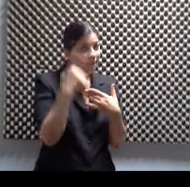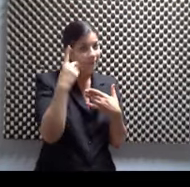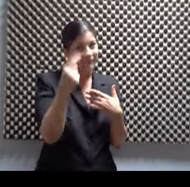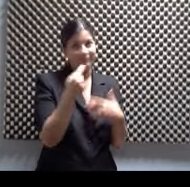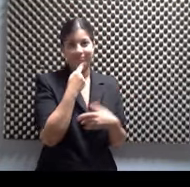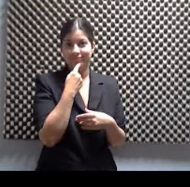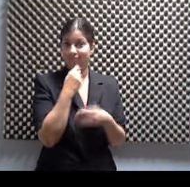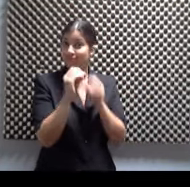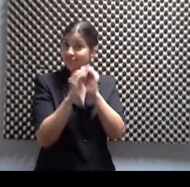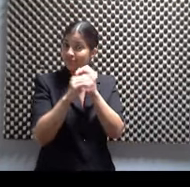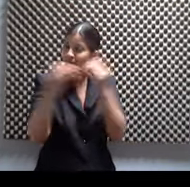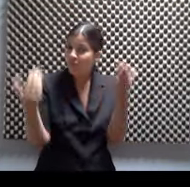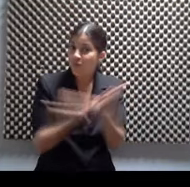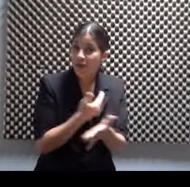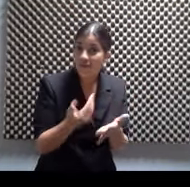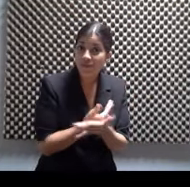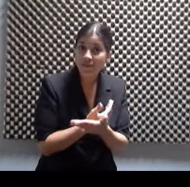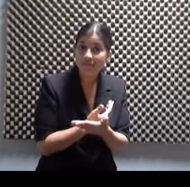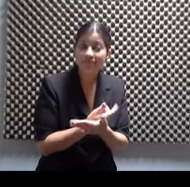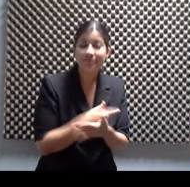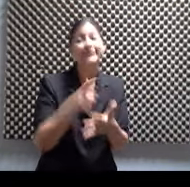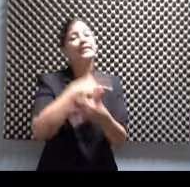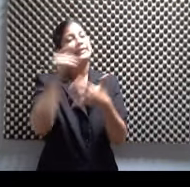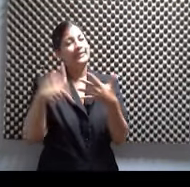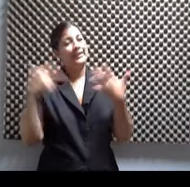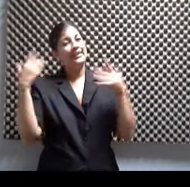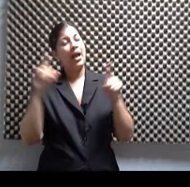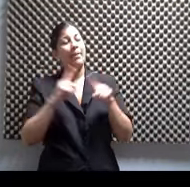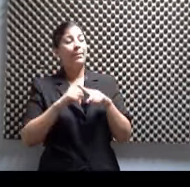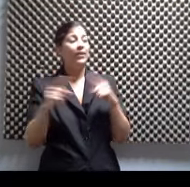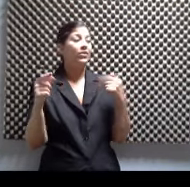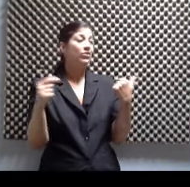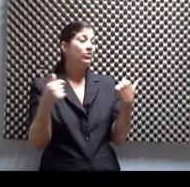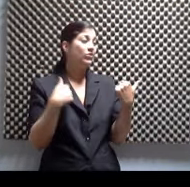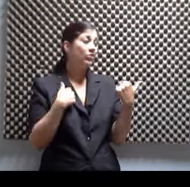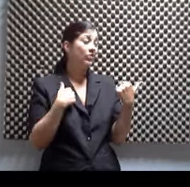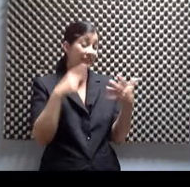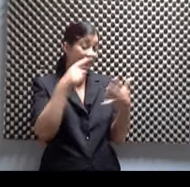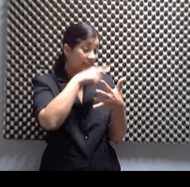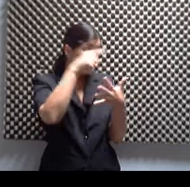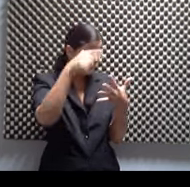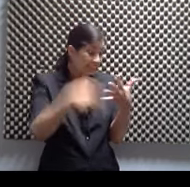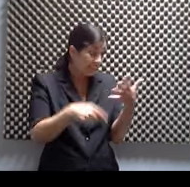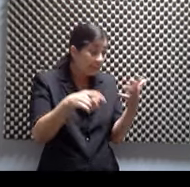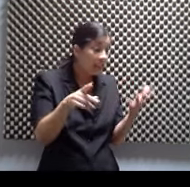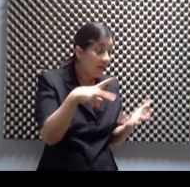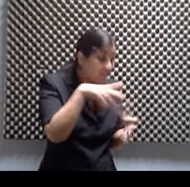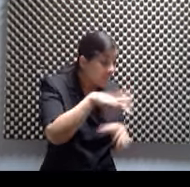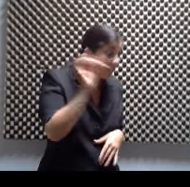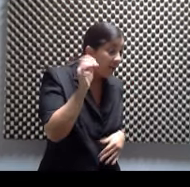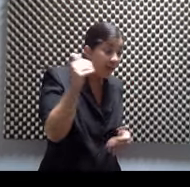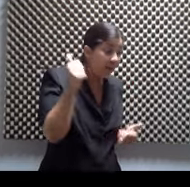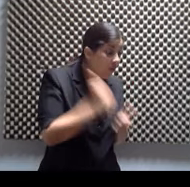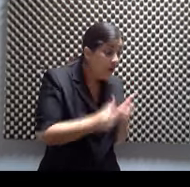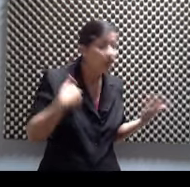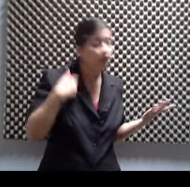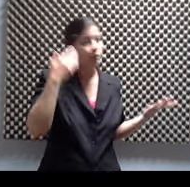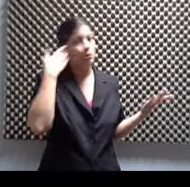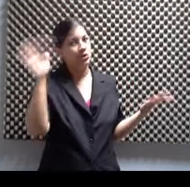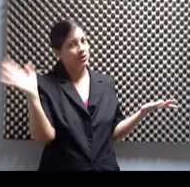nuevo. Pero tienen ya el listado, pero no pude constatar cuáles fueron las obras seleccionadas. Pero nada, me avisas rapidito y